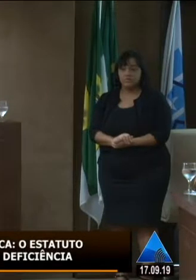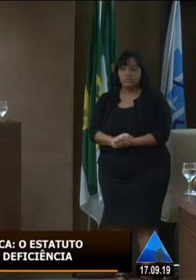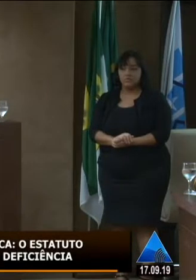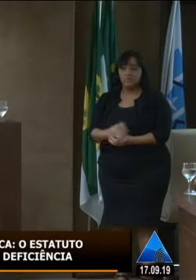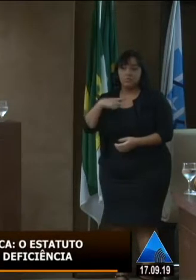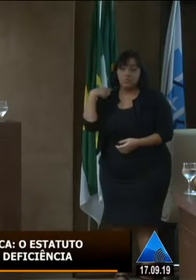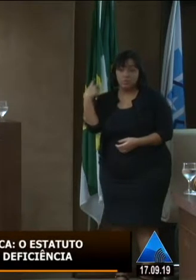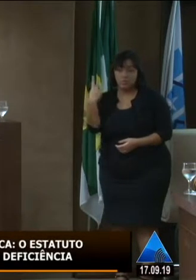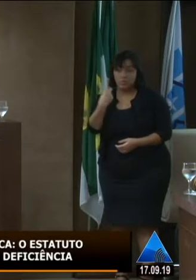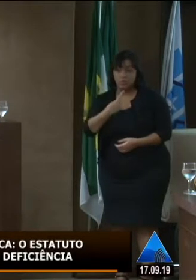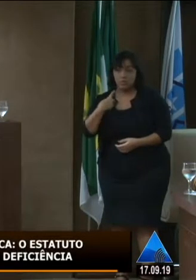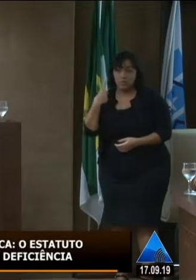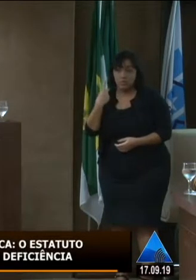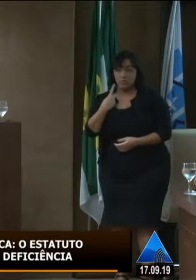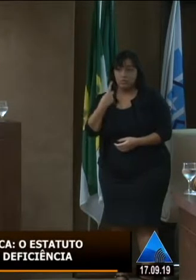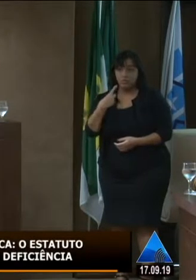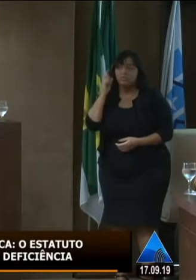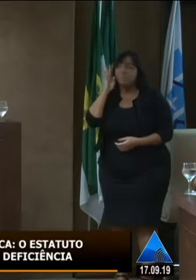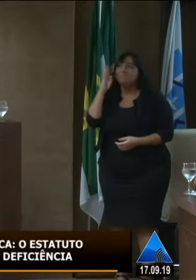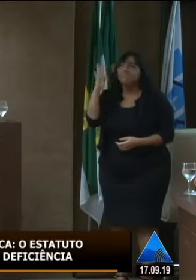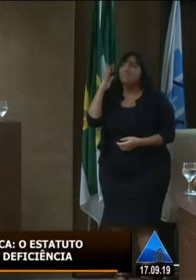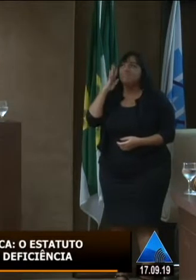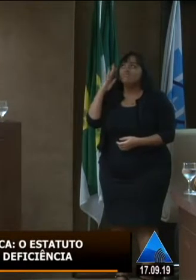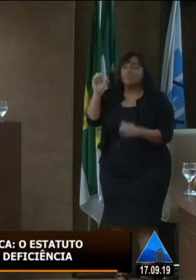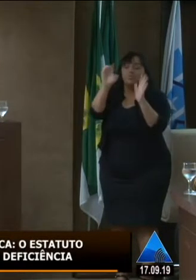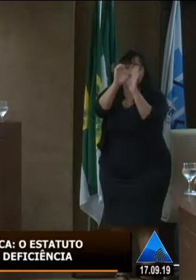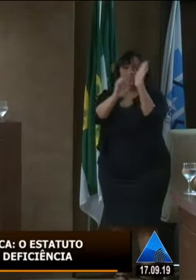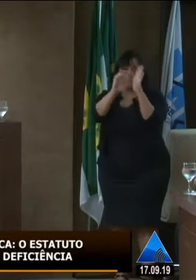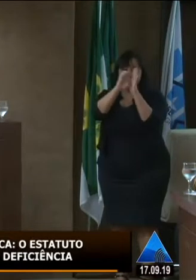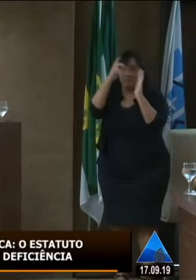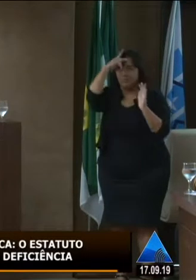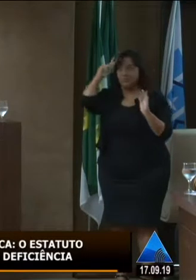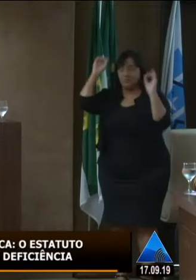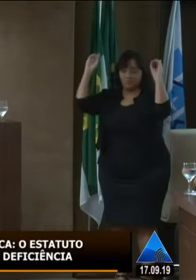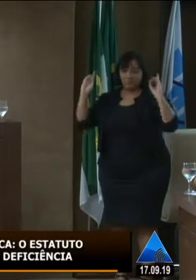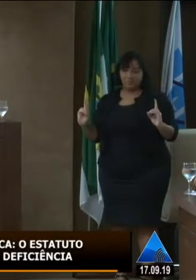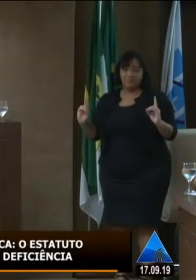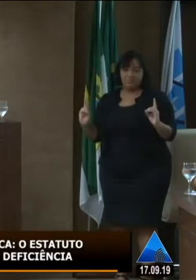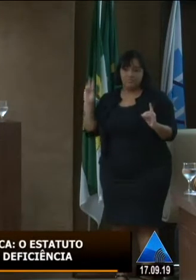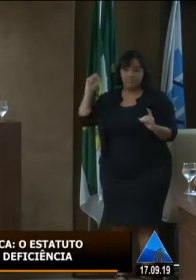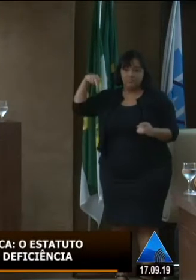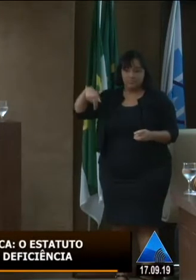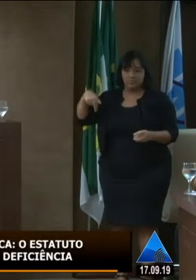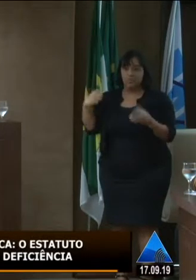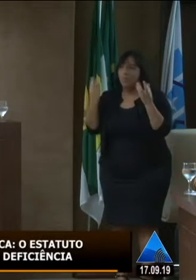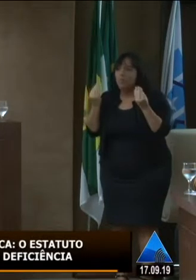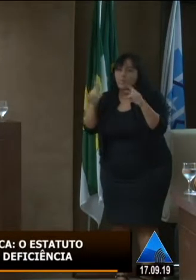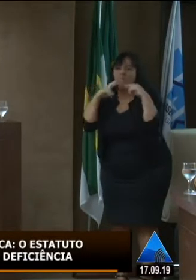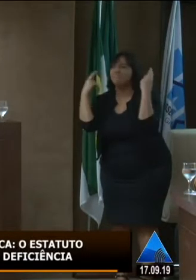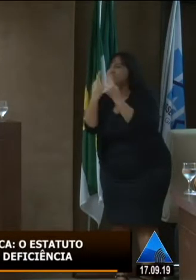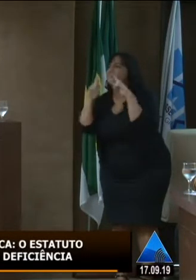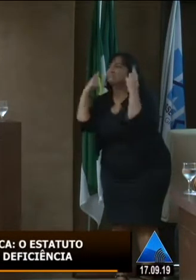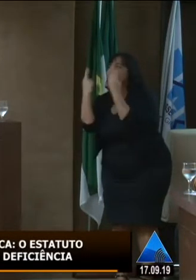participamos do tão sonhado Estatuto da Pessoa com Deficiência a nível nacional. Quantas reuniões nós fizemos,